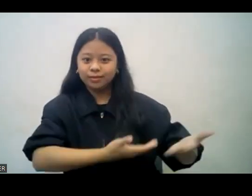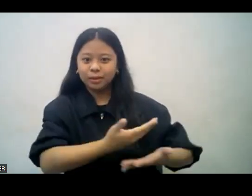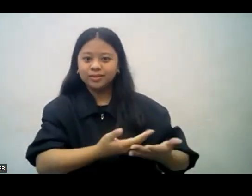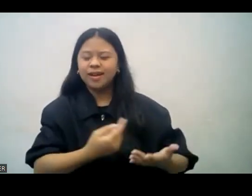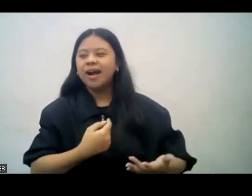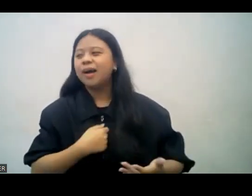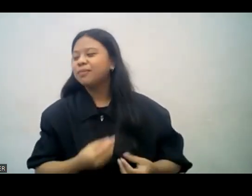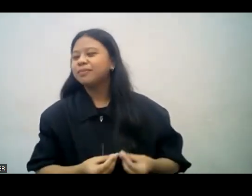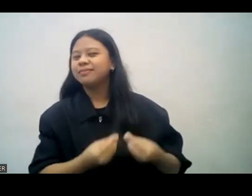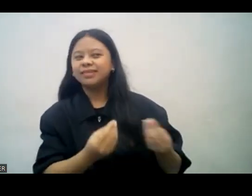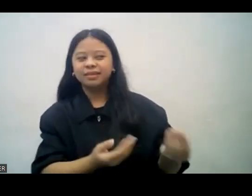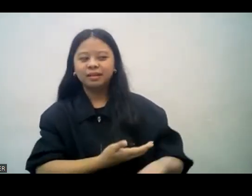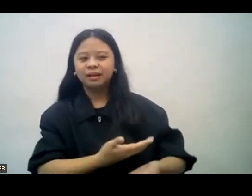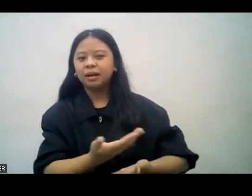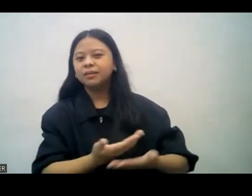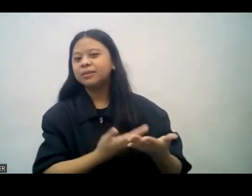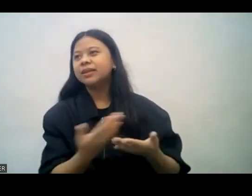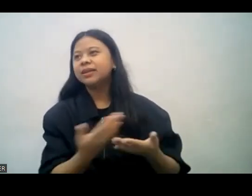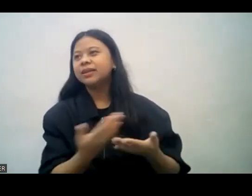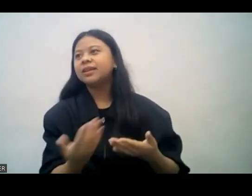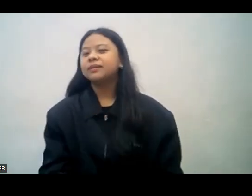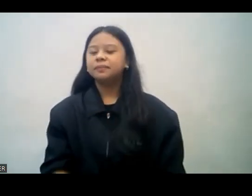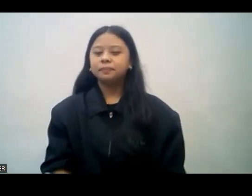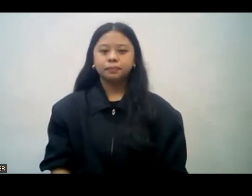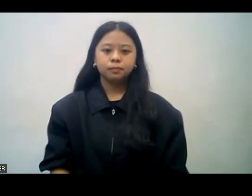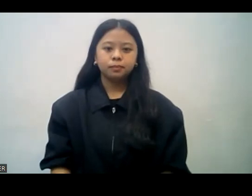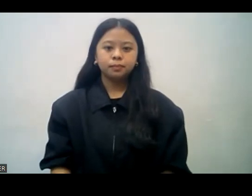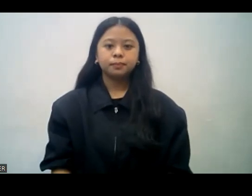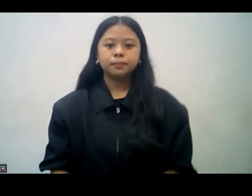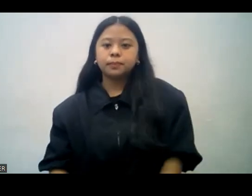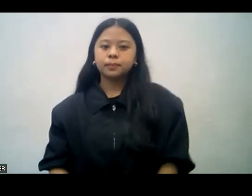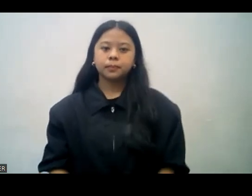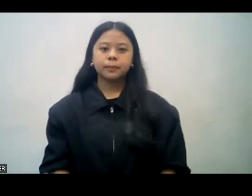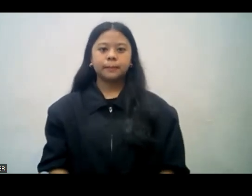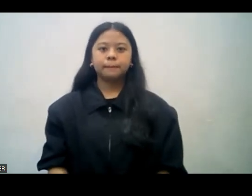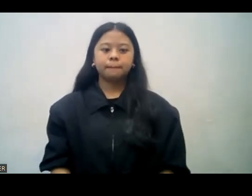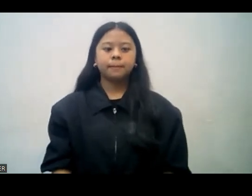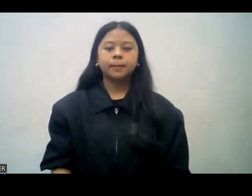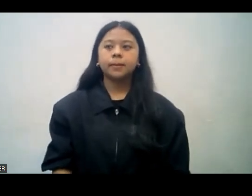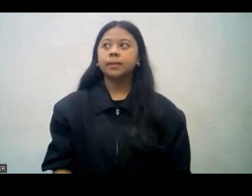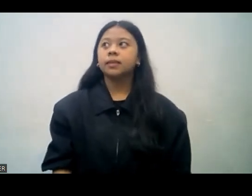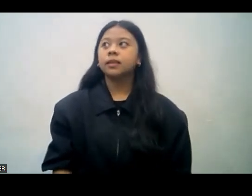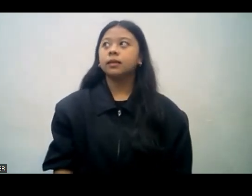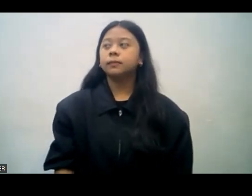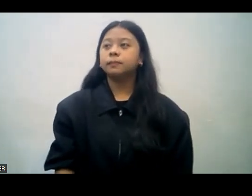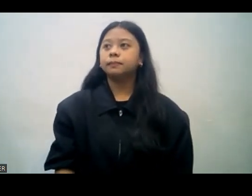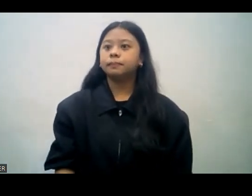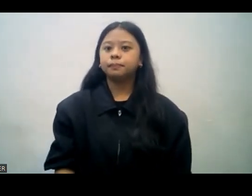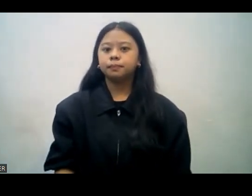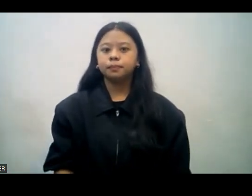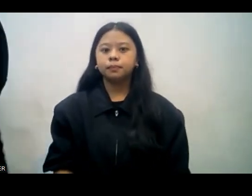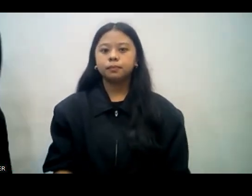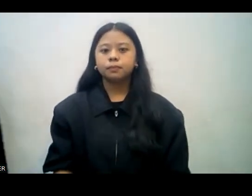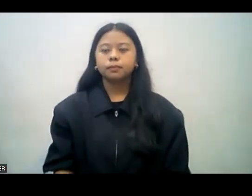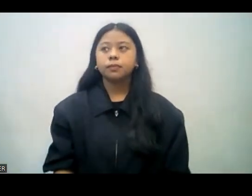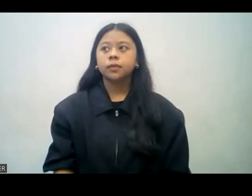Kaya, iba na hindi nakaintindi na, Ay, yun pala, sa fellowship pala, pwedeng magbigay ng advice. Sige, magbibigay ako ng